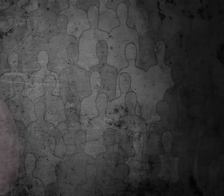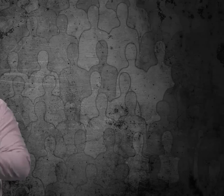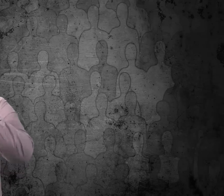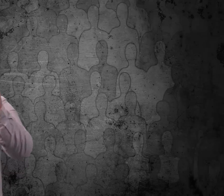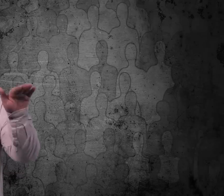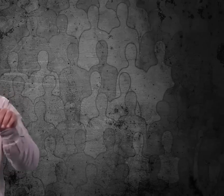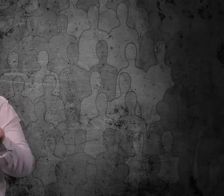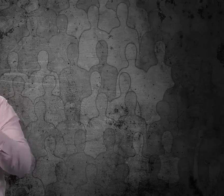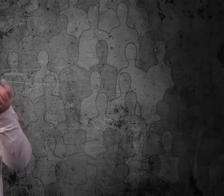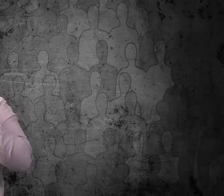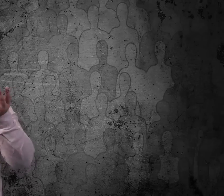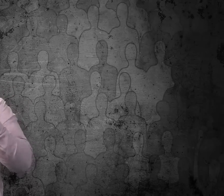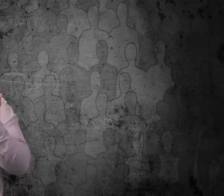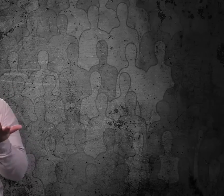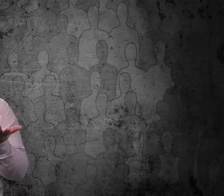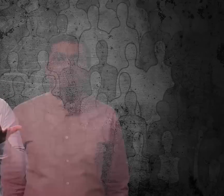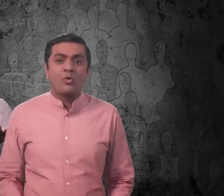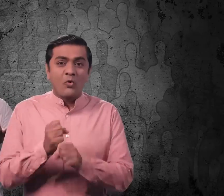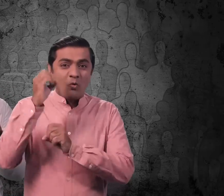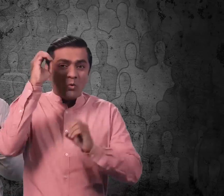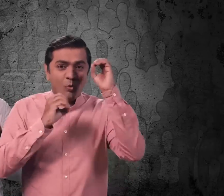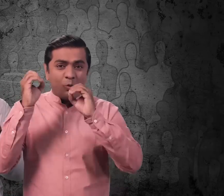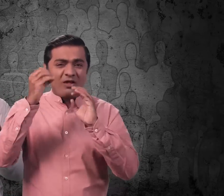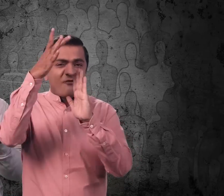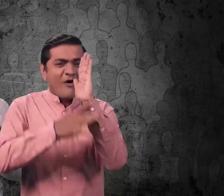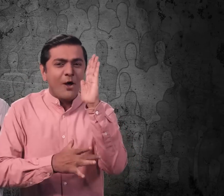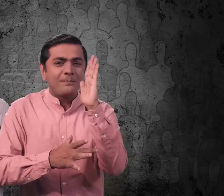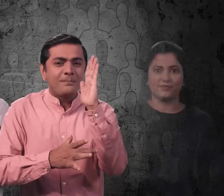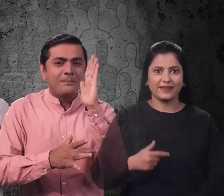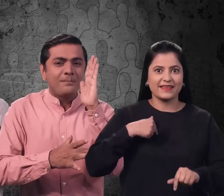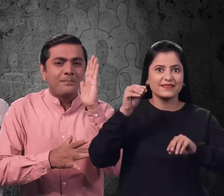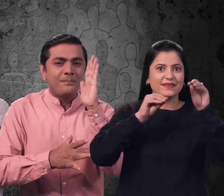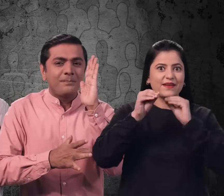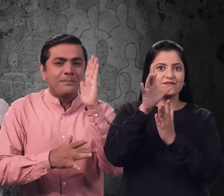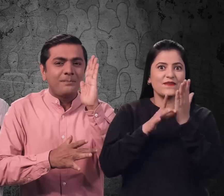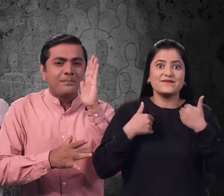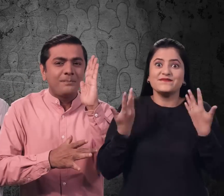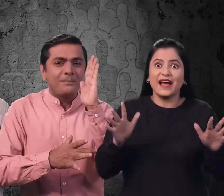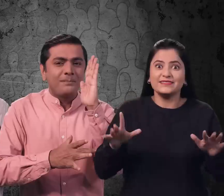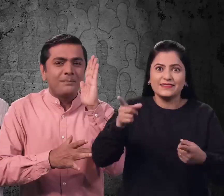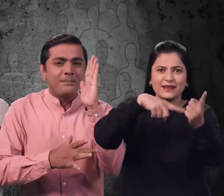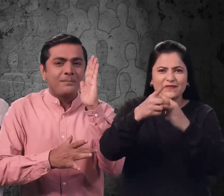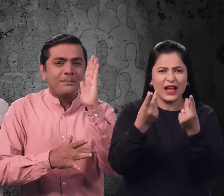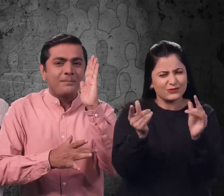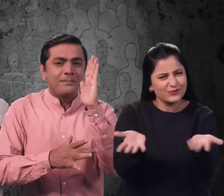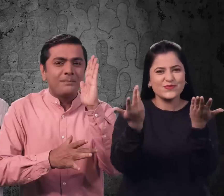हे हे हे सुनिए सेंसर्स का गूगल फर्म मैंने तो भर दिया है आप भी जल्दी भरिये